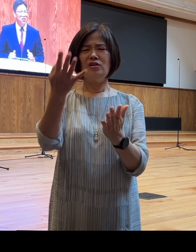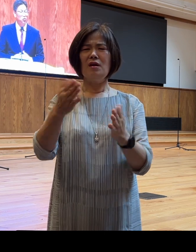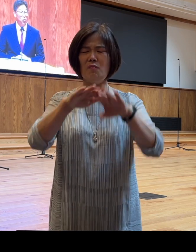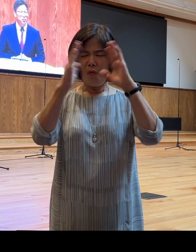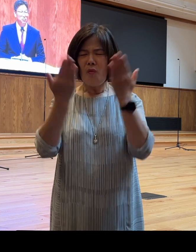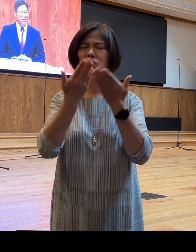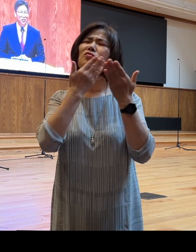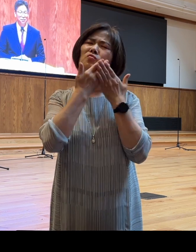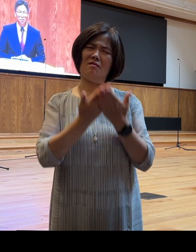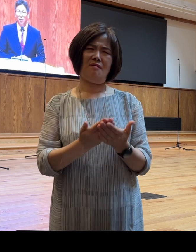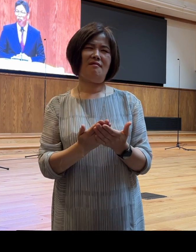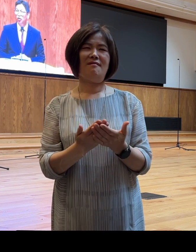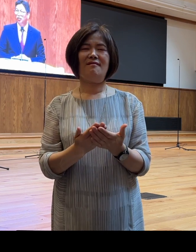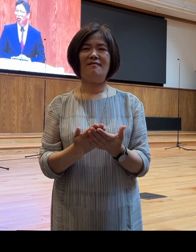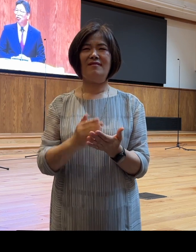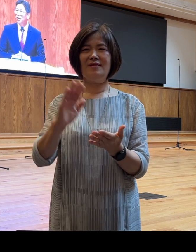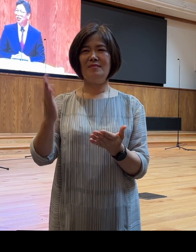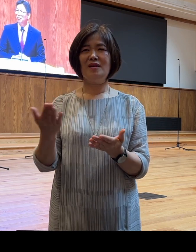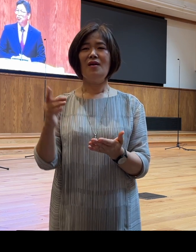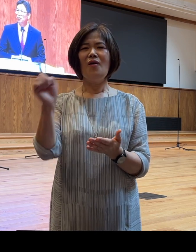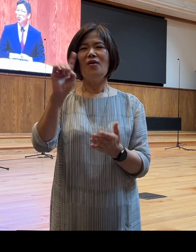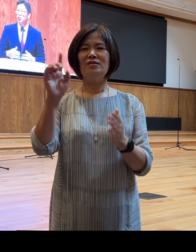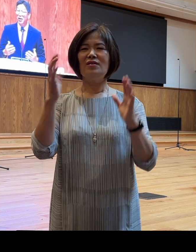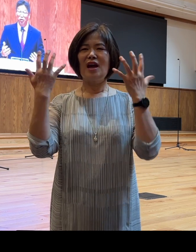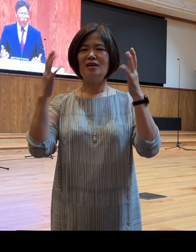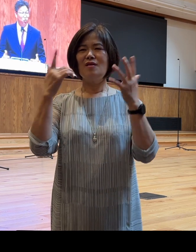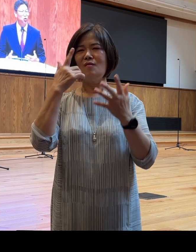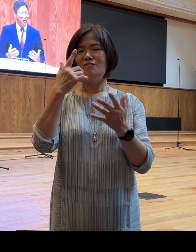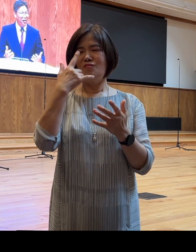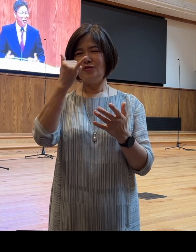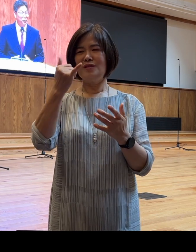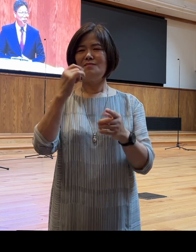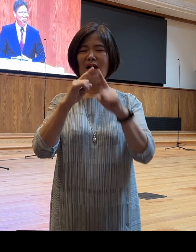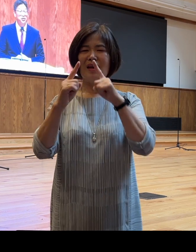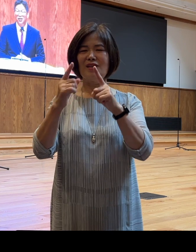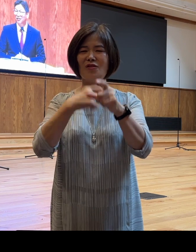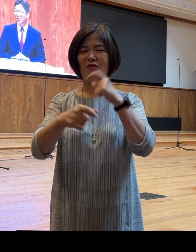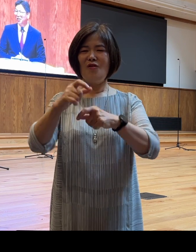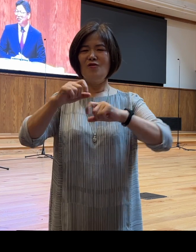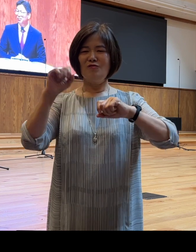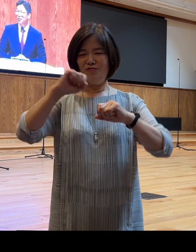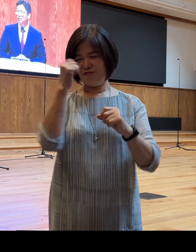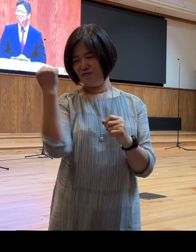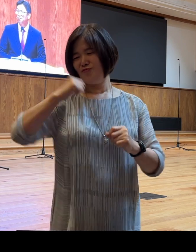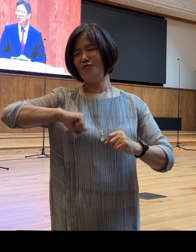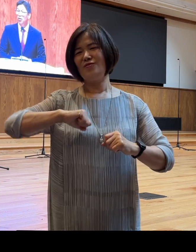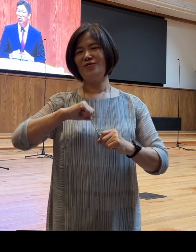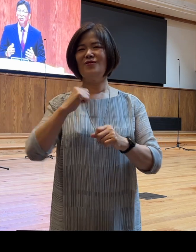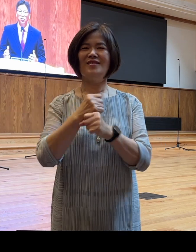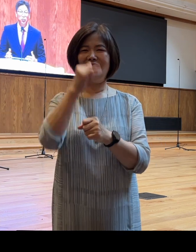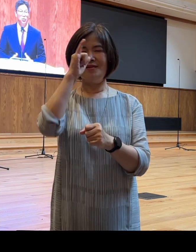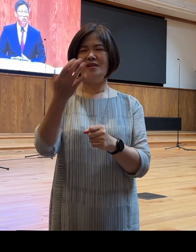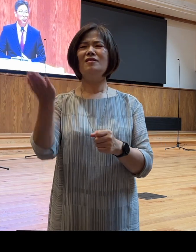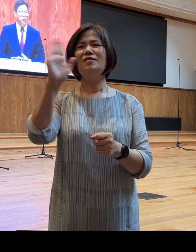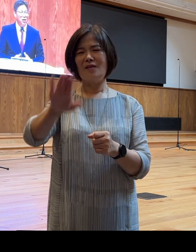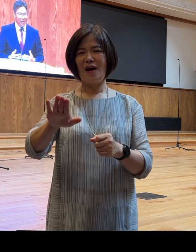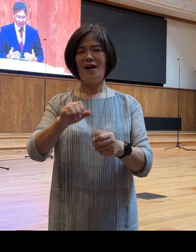없습니다 물론 어떤 아이는 부모의 말에 더 순종하는 아이가 있고 그렇지 않은 아이가 있습니다 그럼에도 불구하고 나의